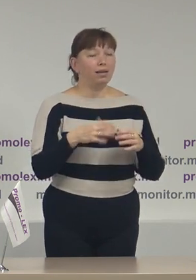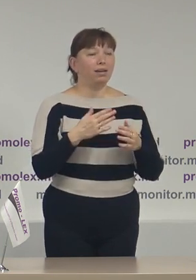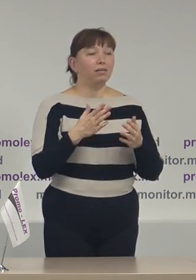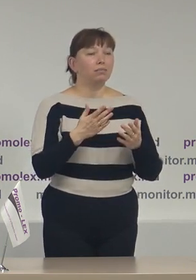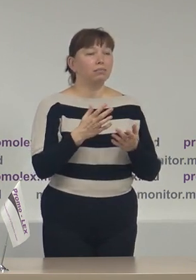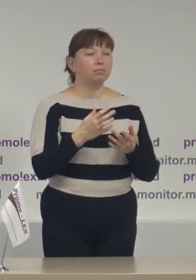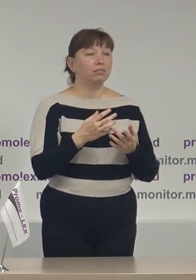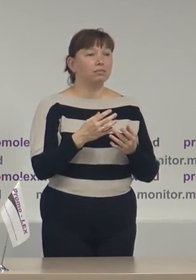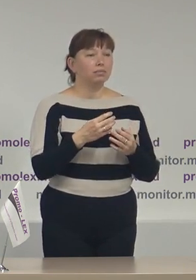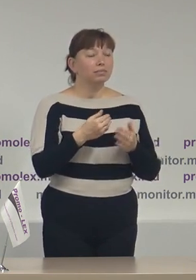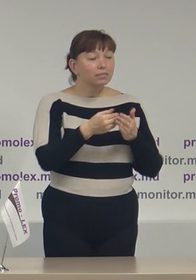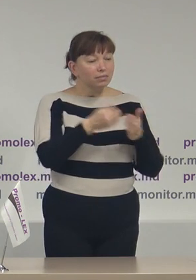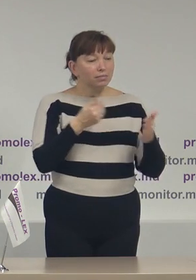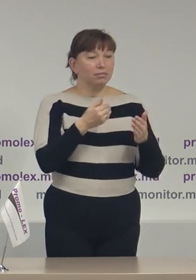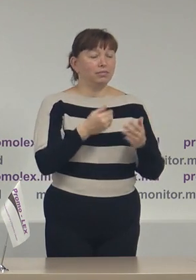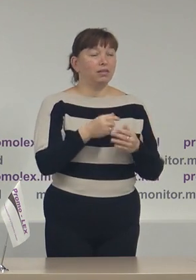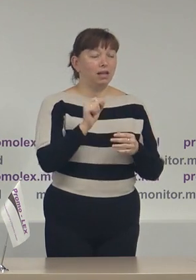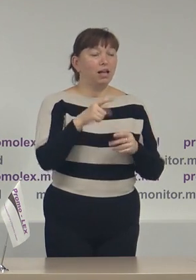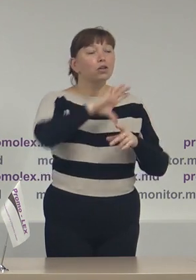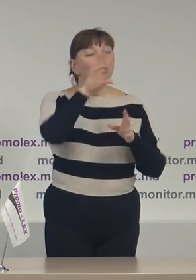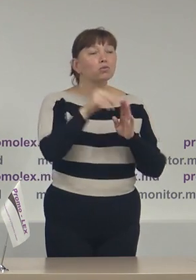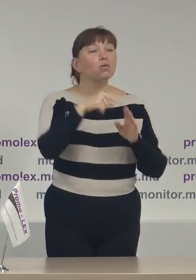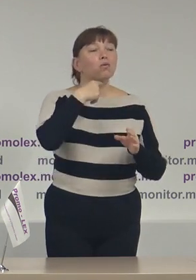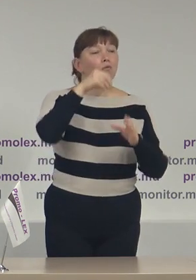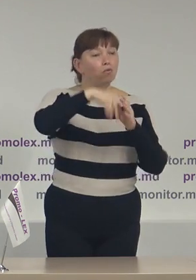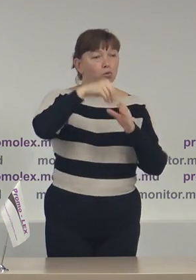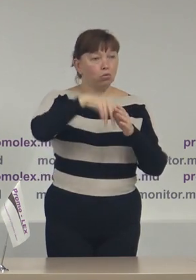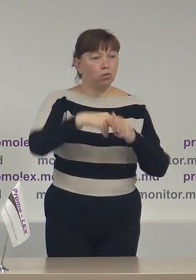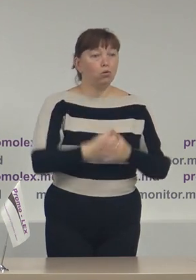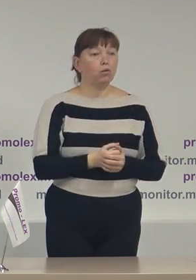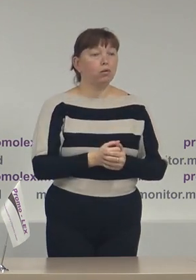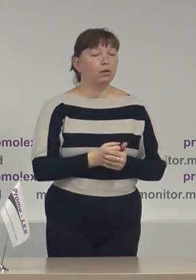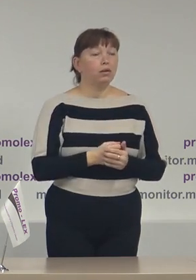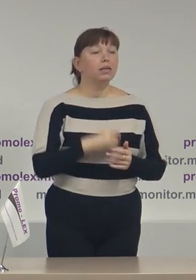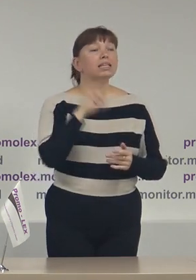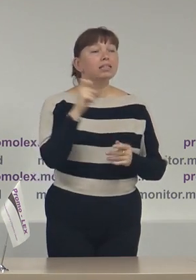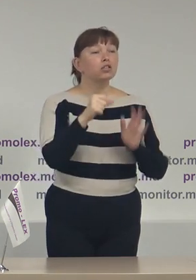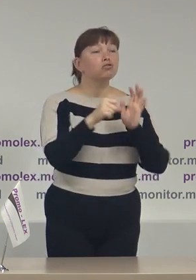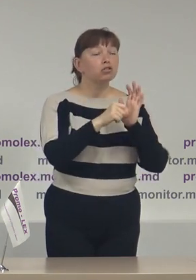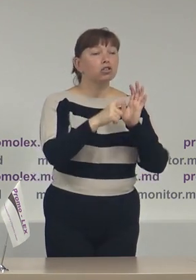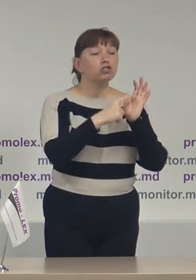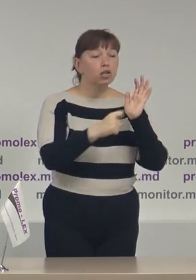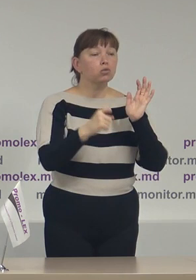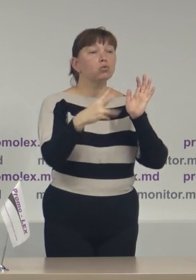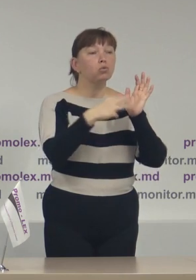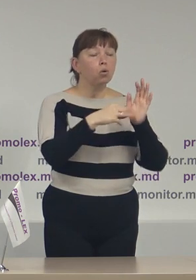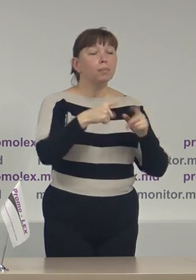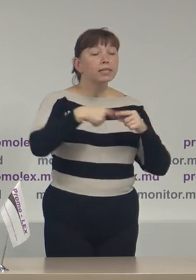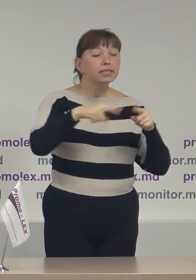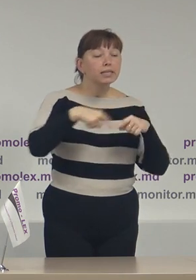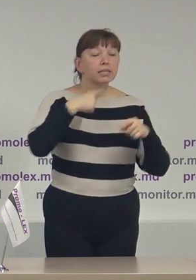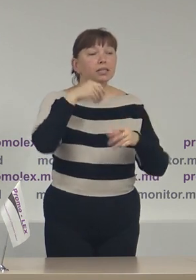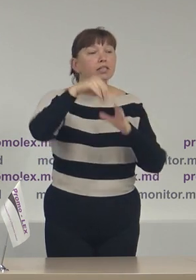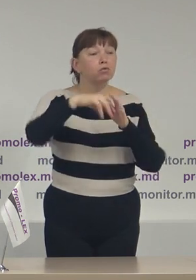parțială eșantionată a voturilor din cele 608 secții de votare, unde